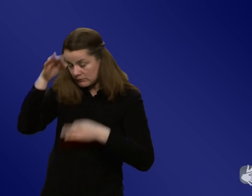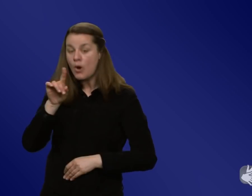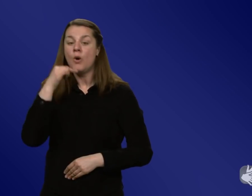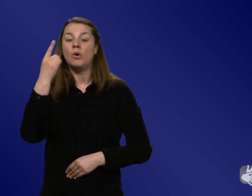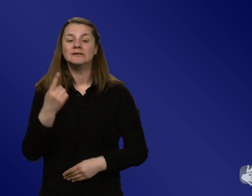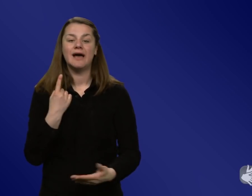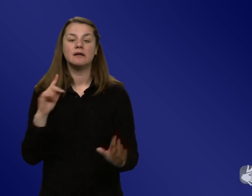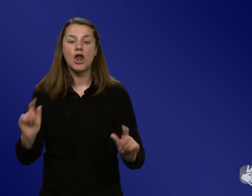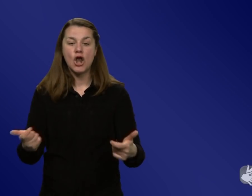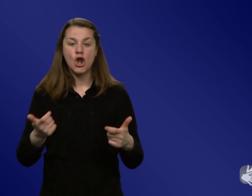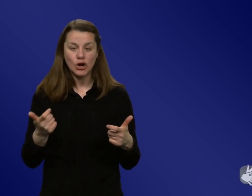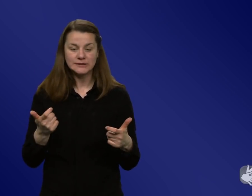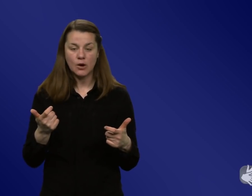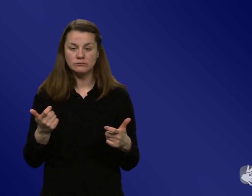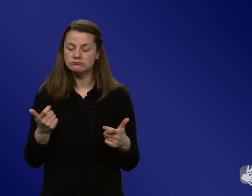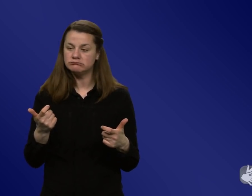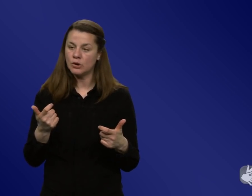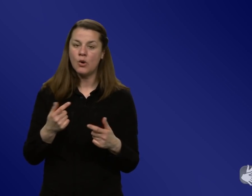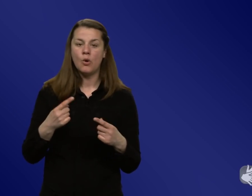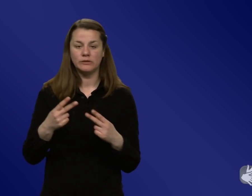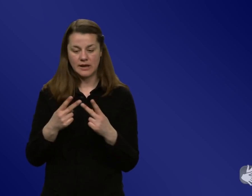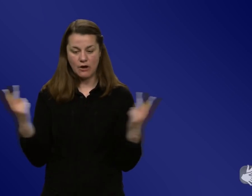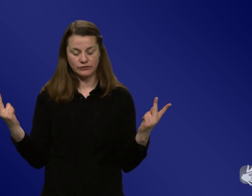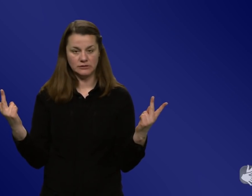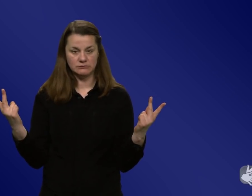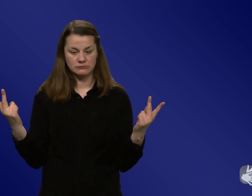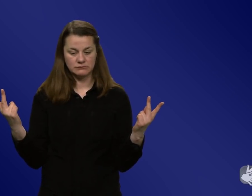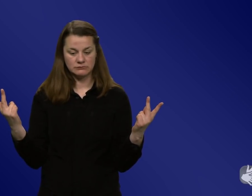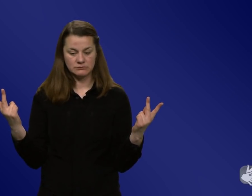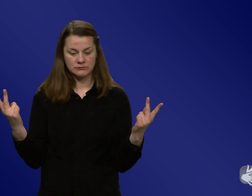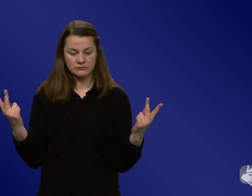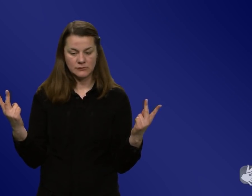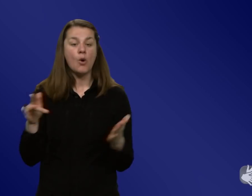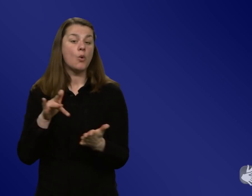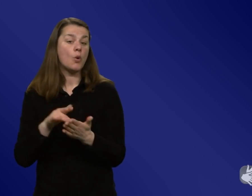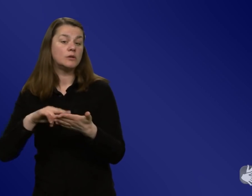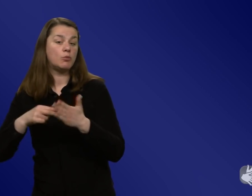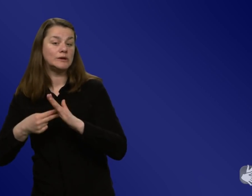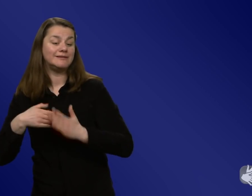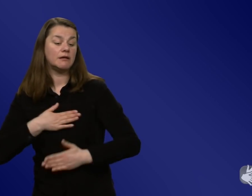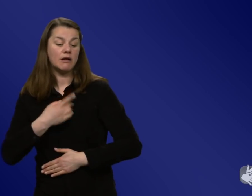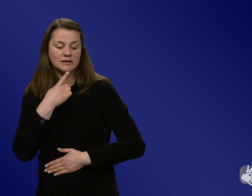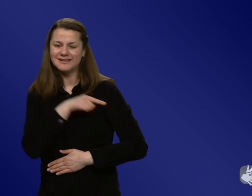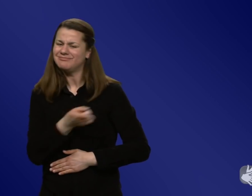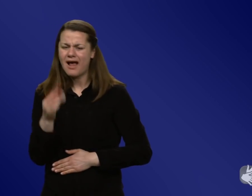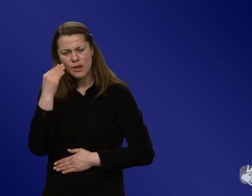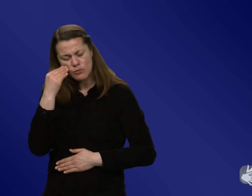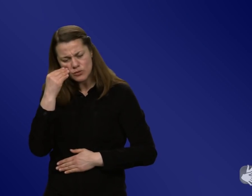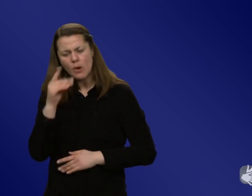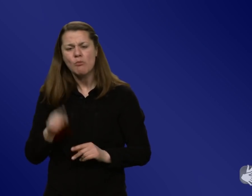häufig begründet mit die Leute sind pandemiemüde und wir müssen jetzt hier mal aufmachen. Und das stimmte auch, die Leute waren